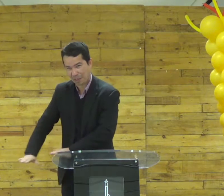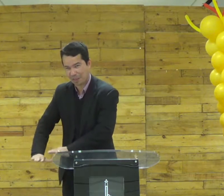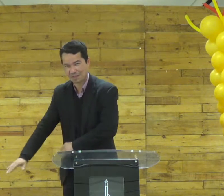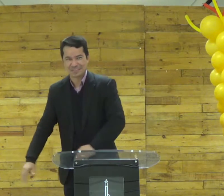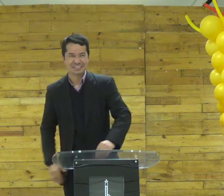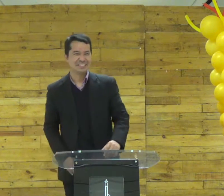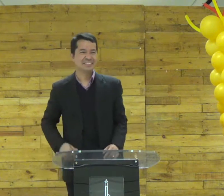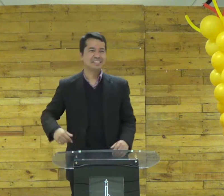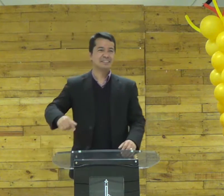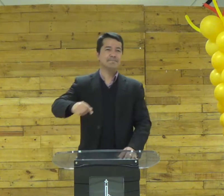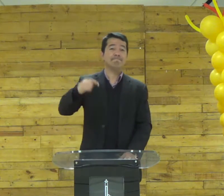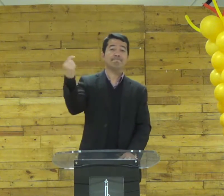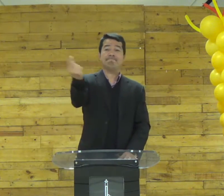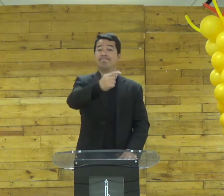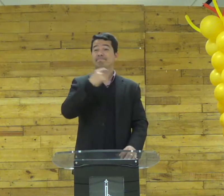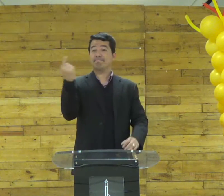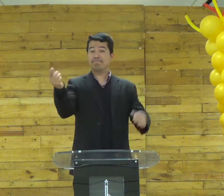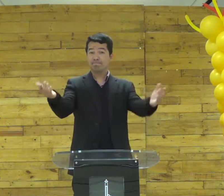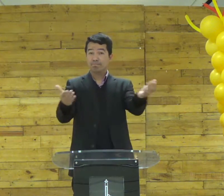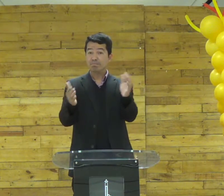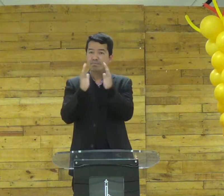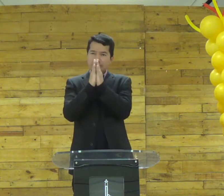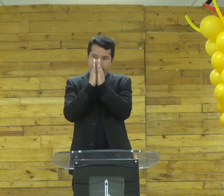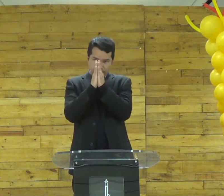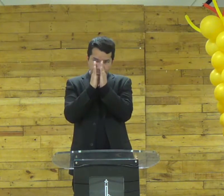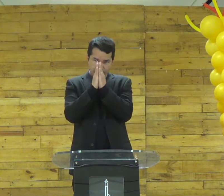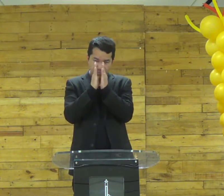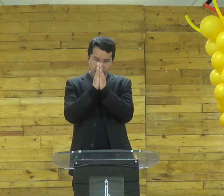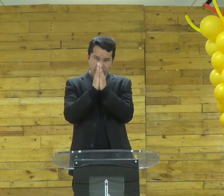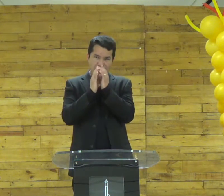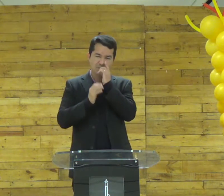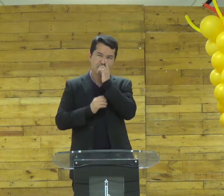tá se movimentando aqui minha perna tá indo pra lado pro outro mas eu queria orar com você agora